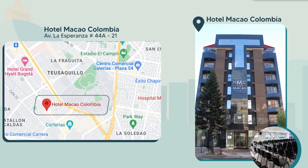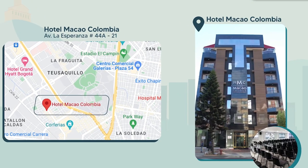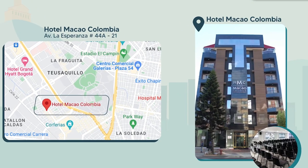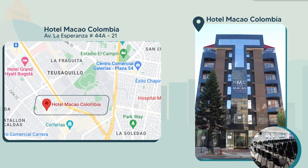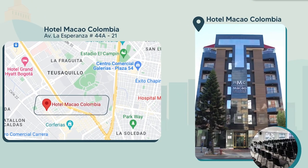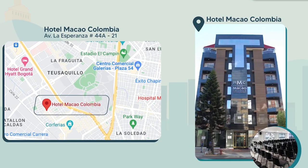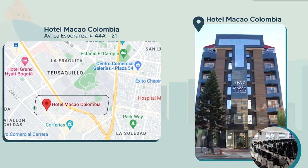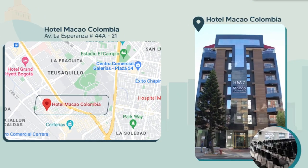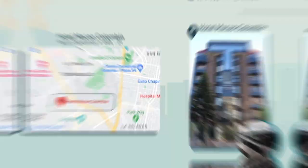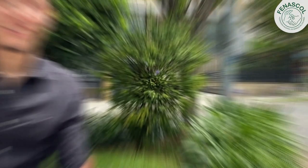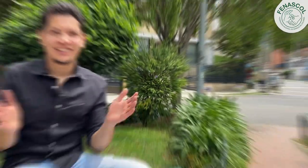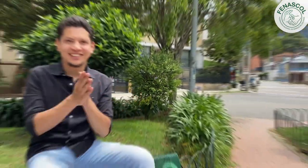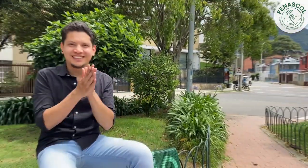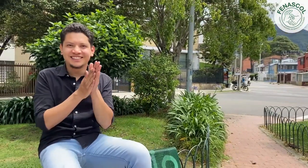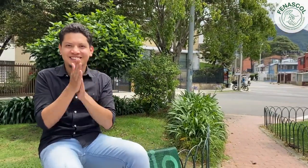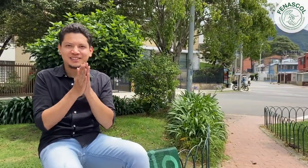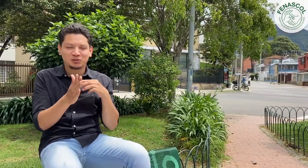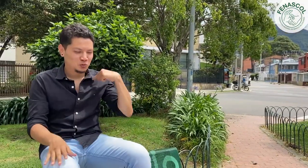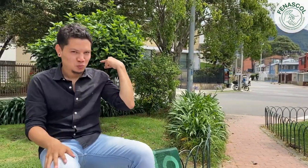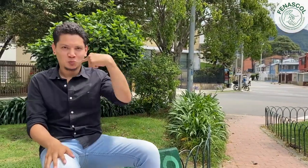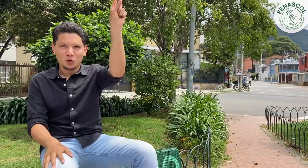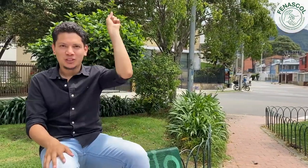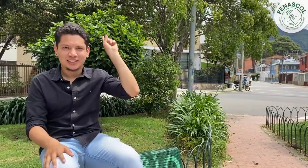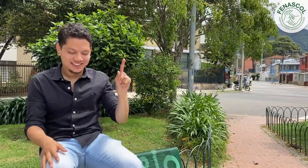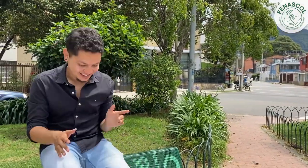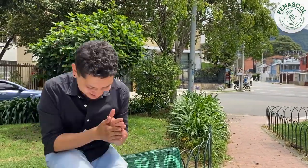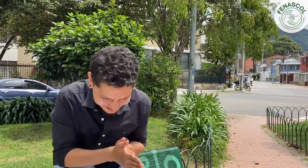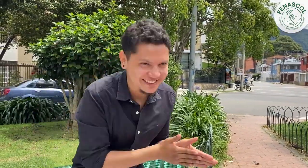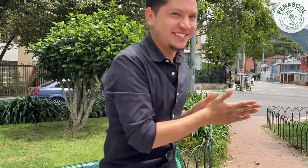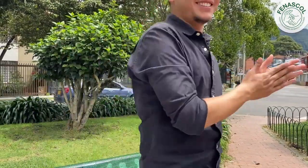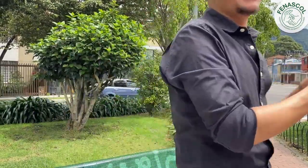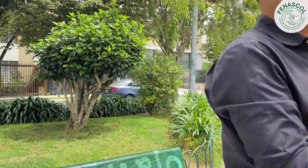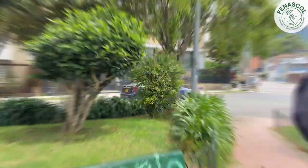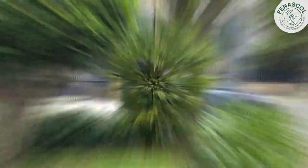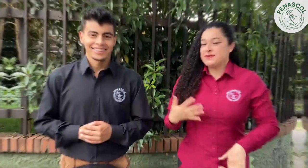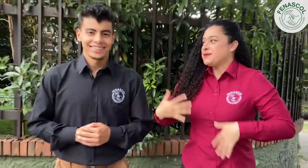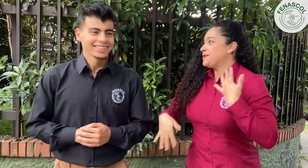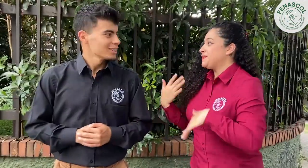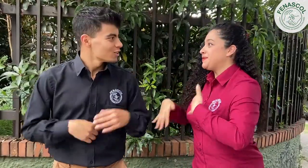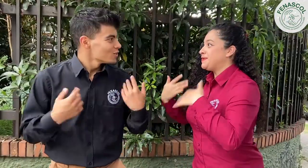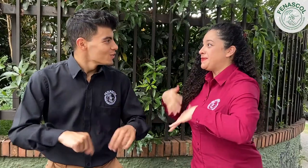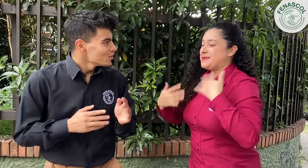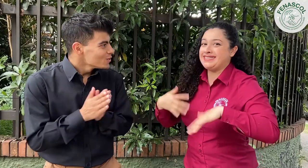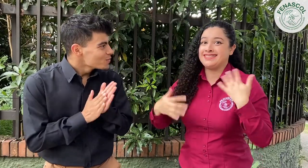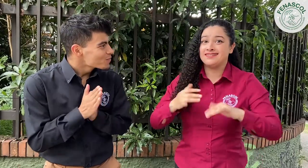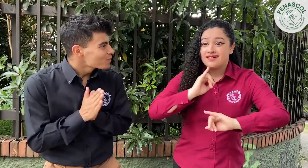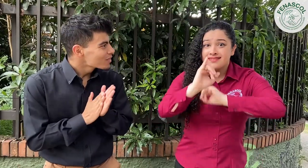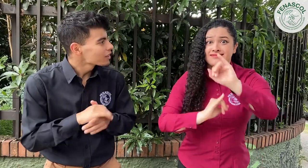Bogotá. ¡Uy! ¡Yo sí voy! ¡Ay, qué emoción! Esta conferencia de talla